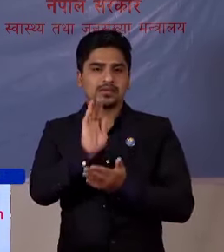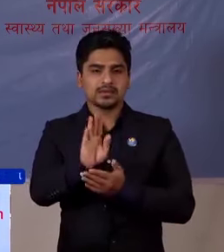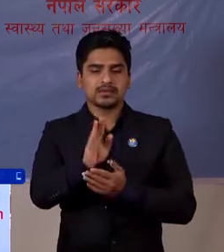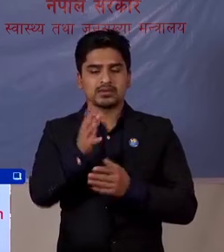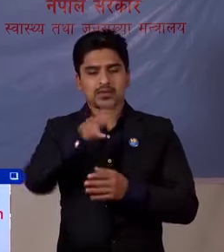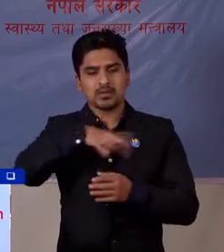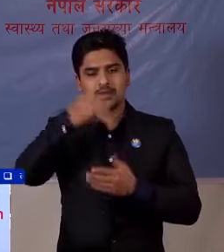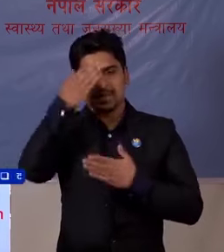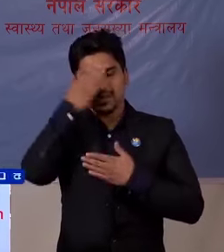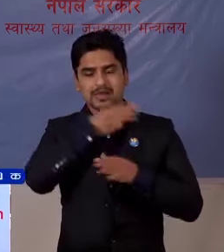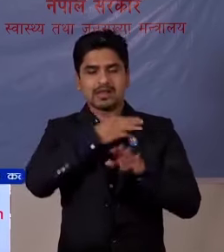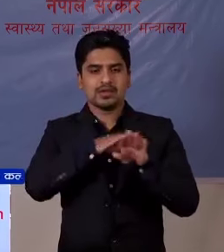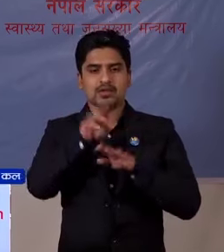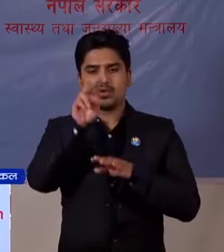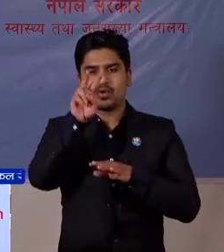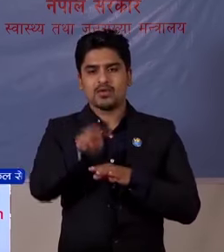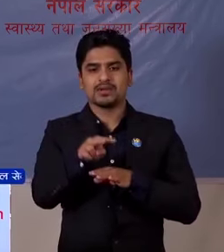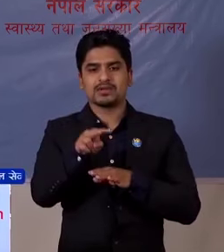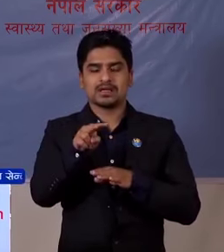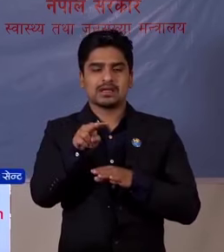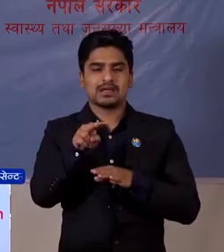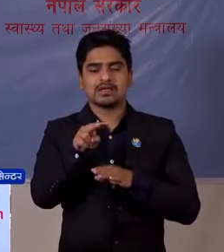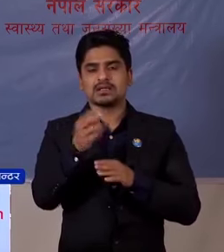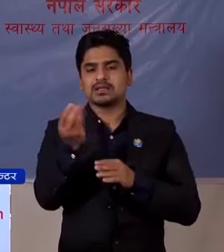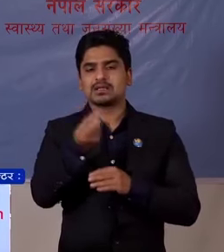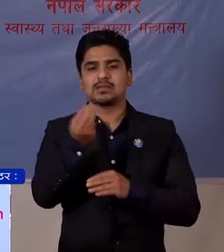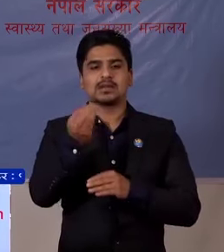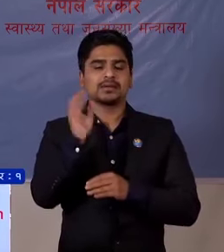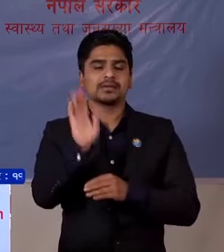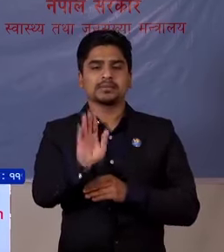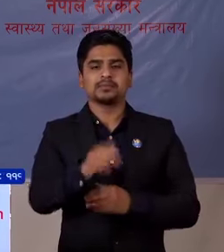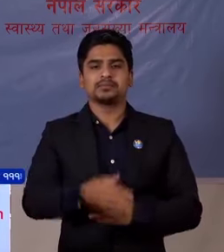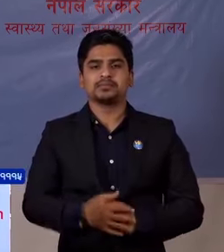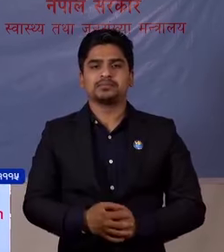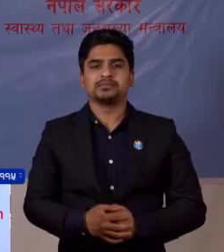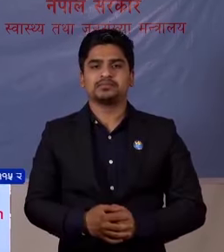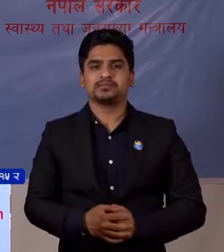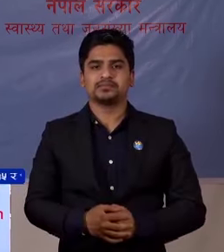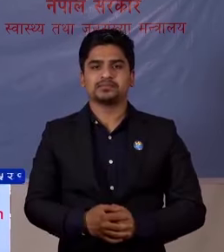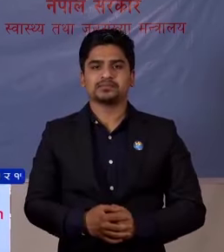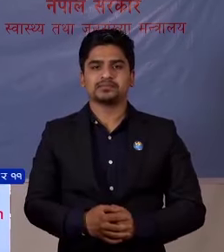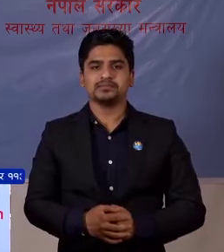संकर्मी धरुको इस्तिती आमलाई प्राप्त जानकारी अनुशार सामानने रहेको छा